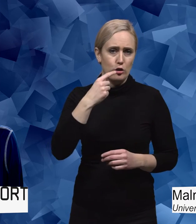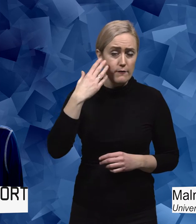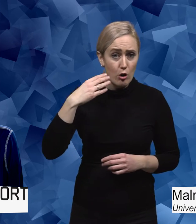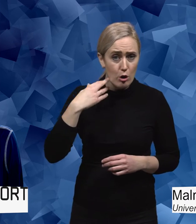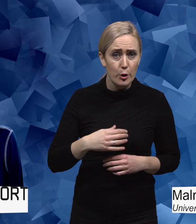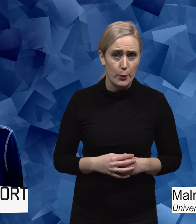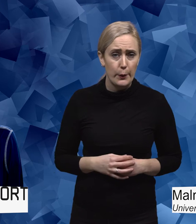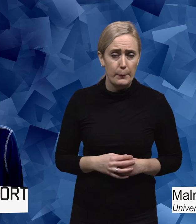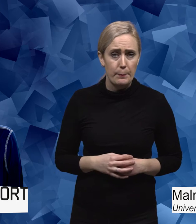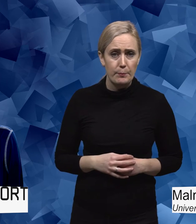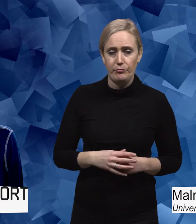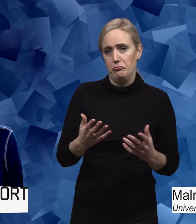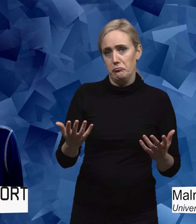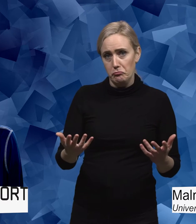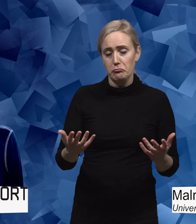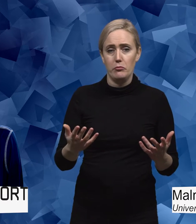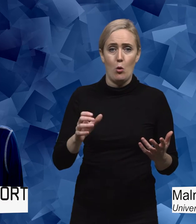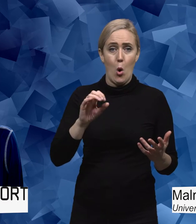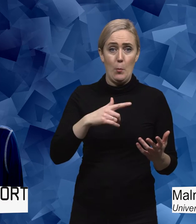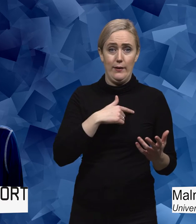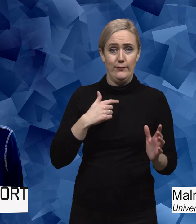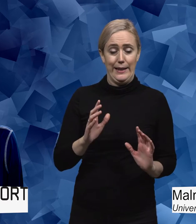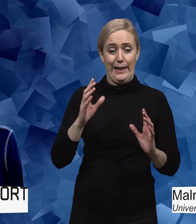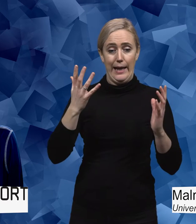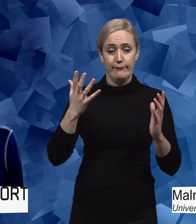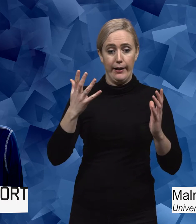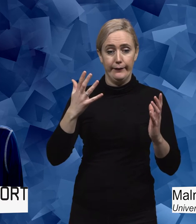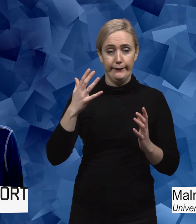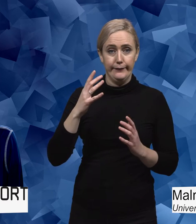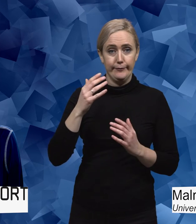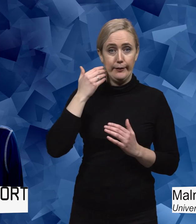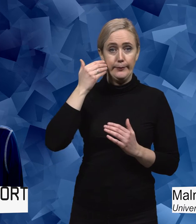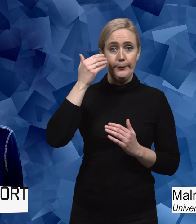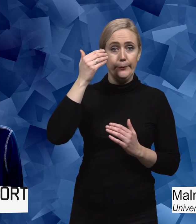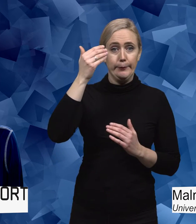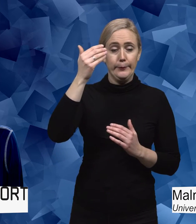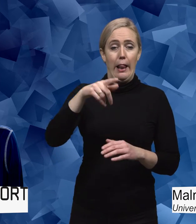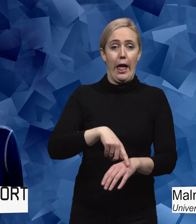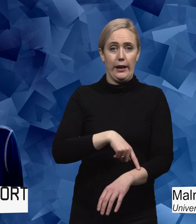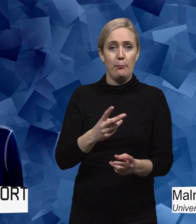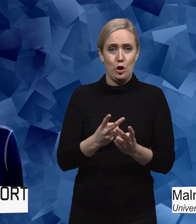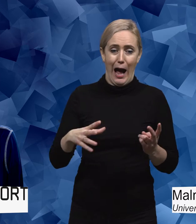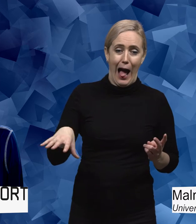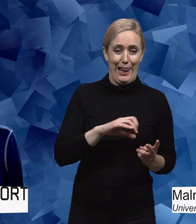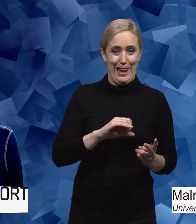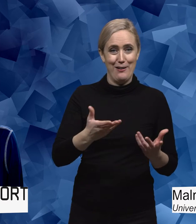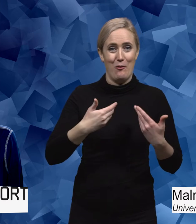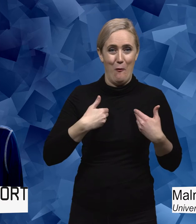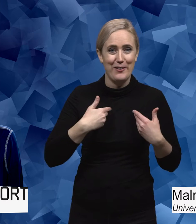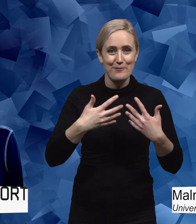Och så småningom så blir vi ju, om vi lever tillräckligt länge så kommer vi ju alla ha funktionsnedsättningar. Så att det inbegriper